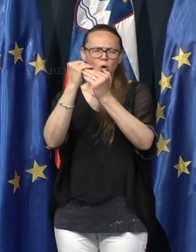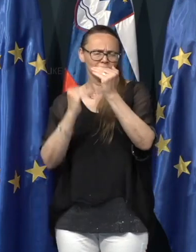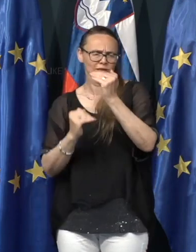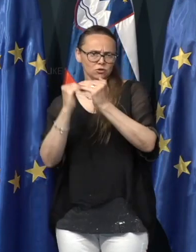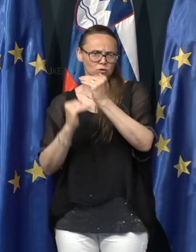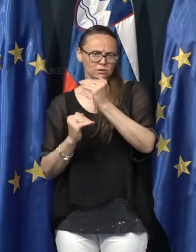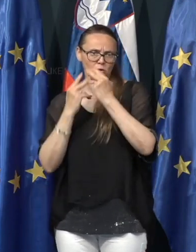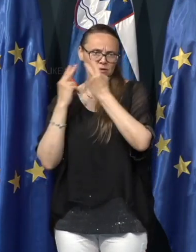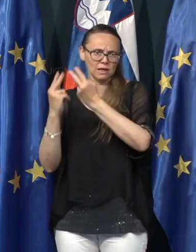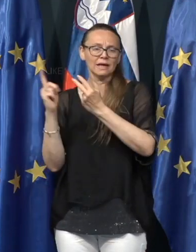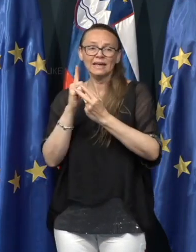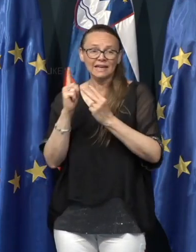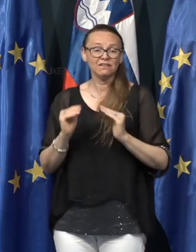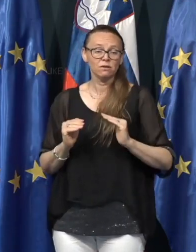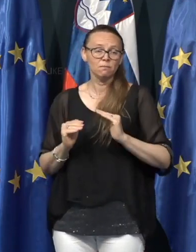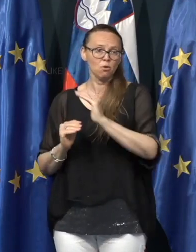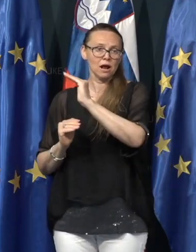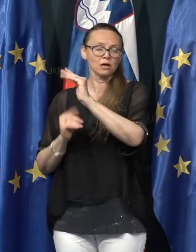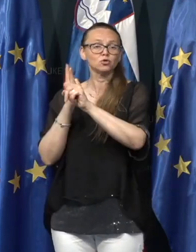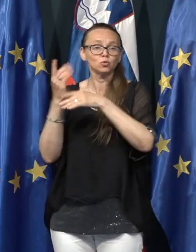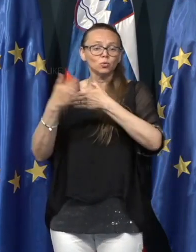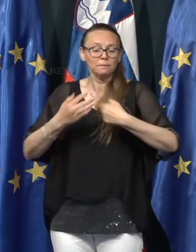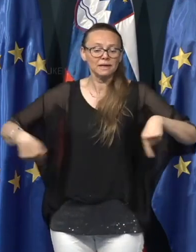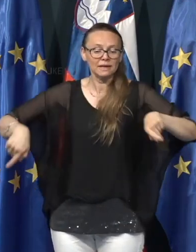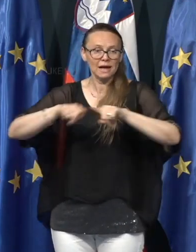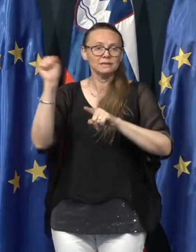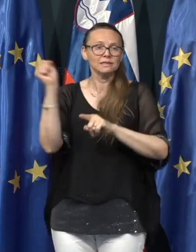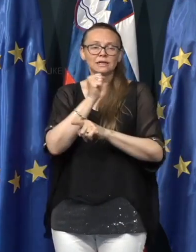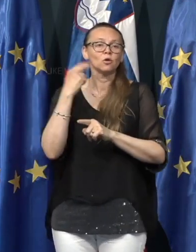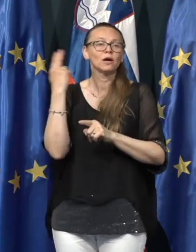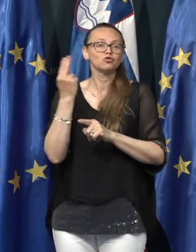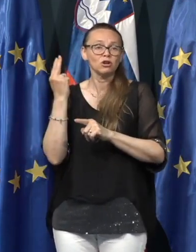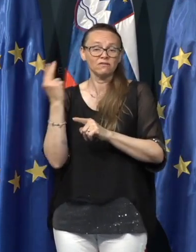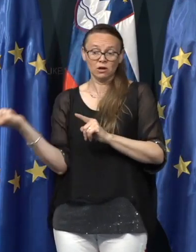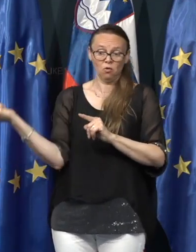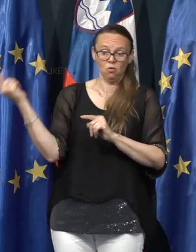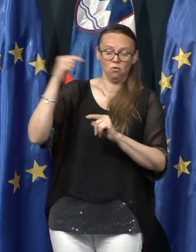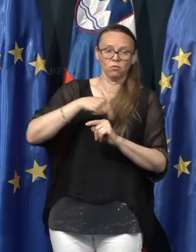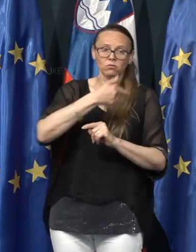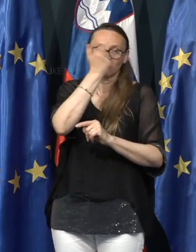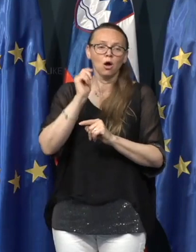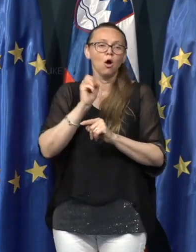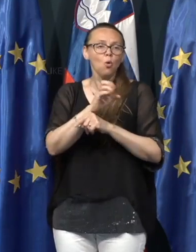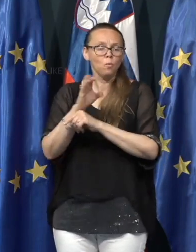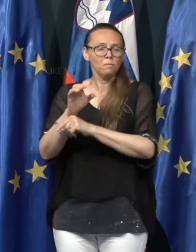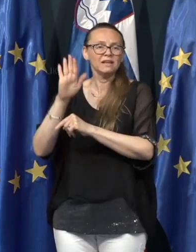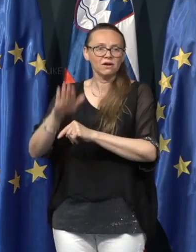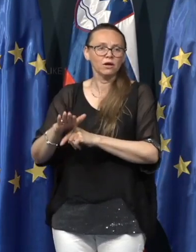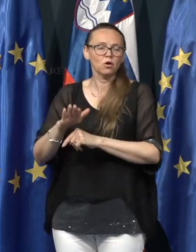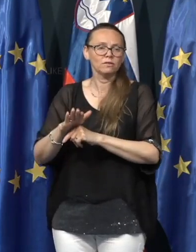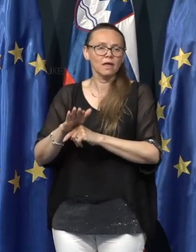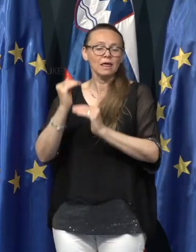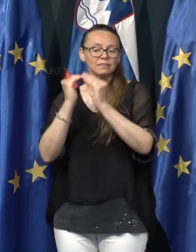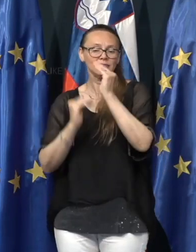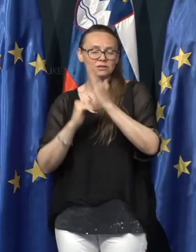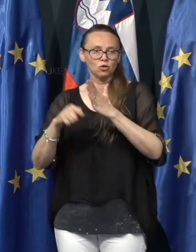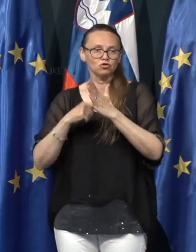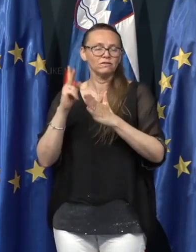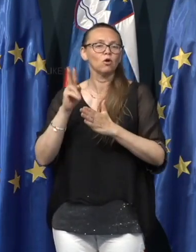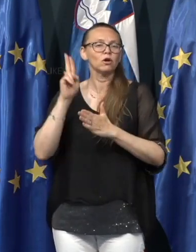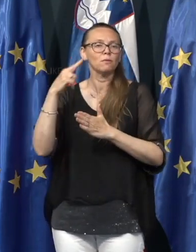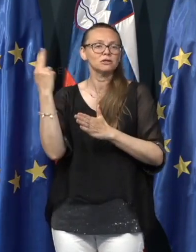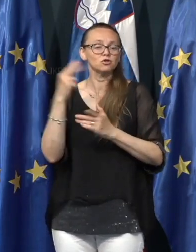od spodi in v porastu. Seveda tudi pri nas, kar te številke importiranih, k primiru, nekako vplivajo na zelo, zelo nizko številko, ki ima